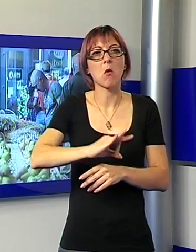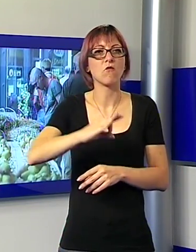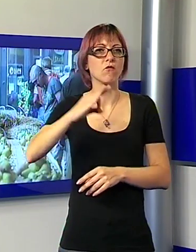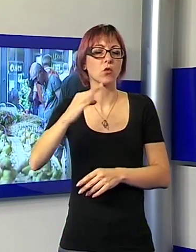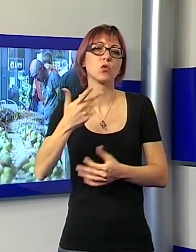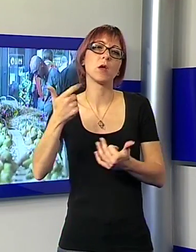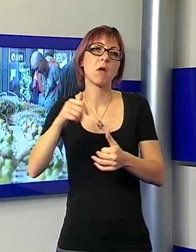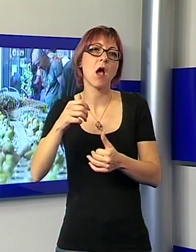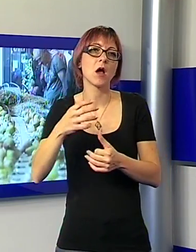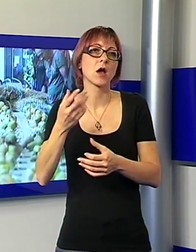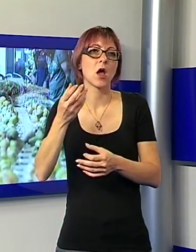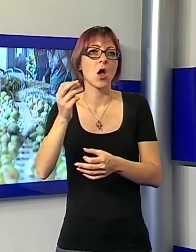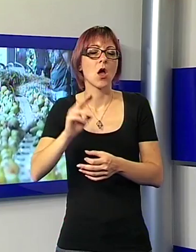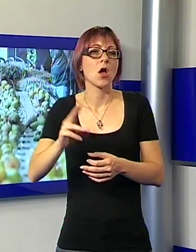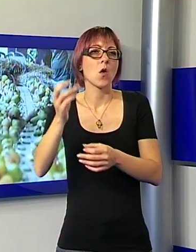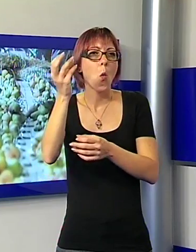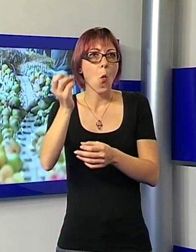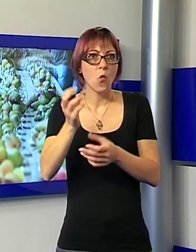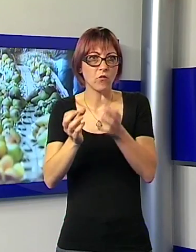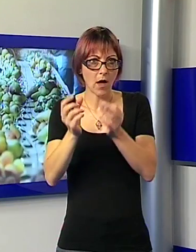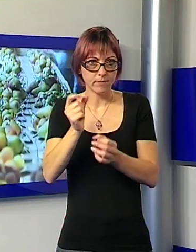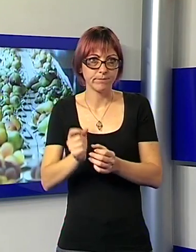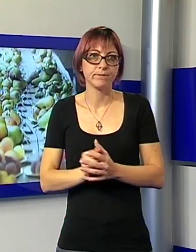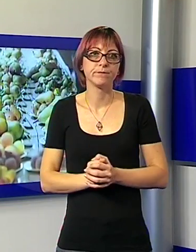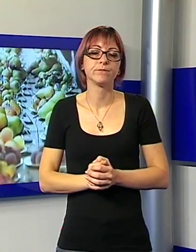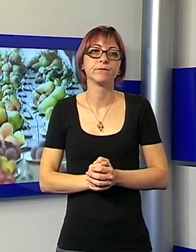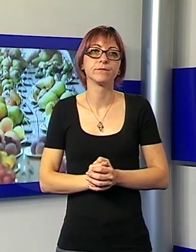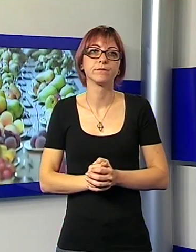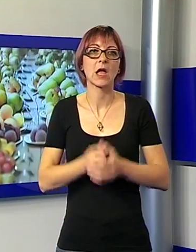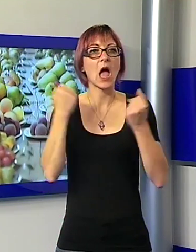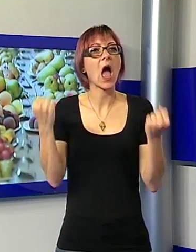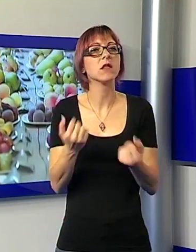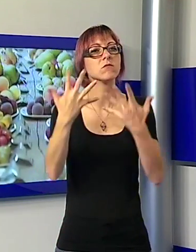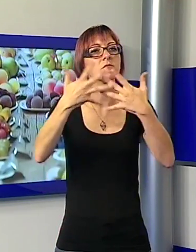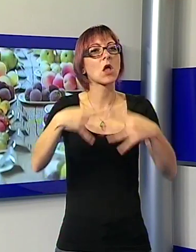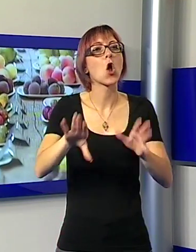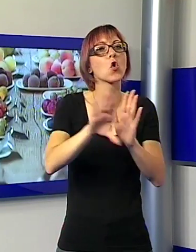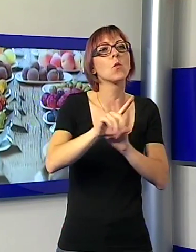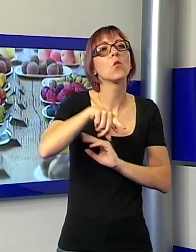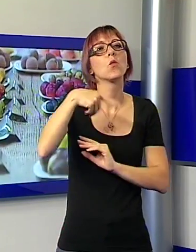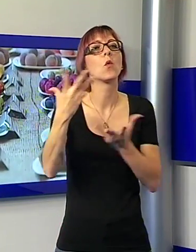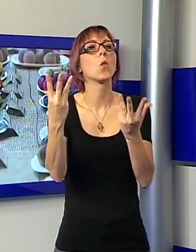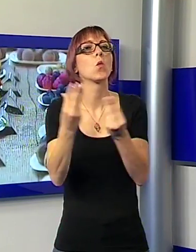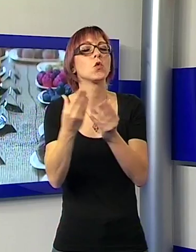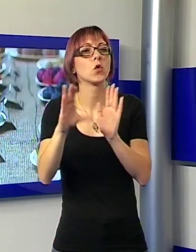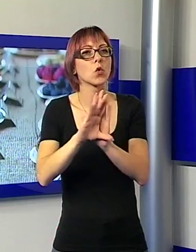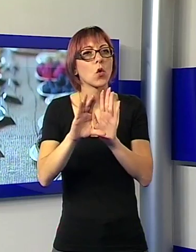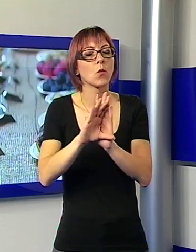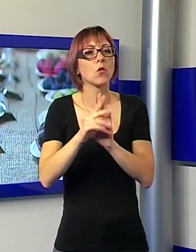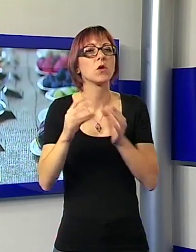bel esemplare. La manifestazione, organizzata da Comune e Unione dei Comuni, ha visto la collaborazione anche